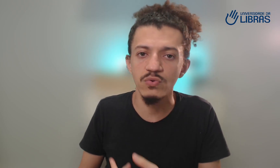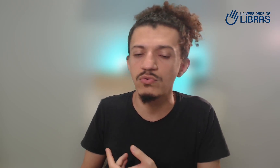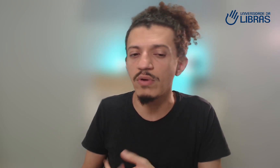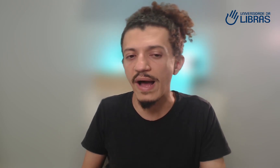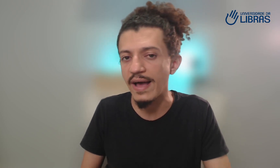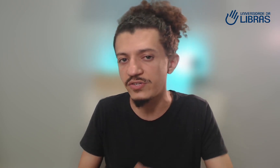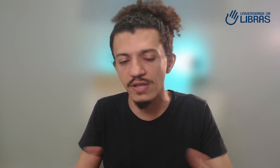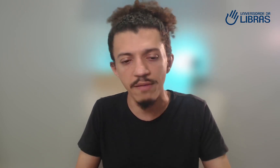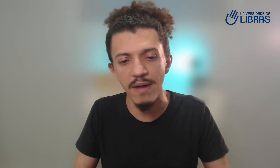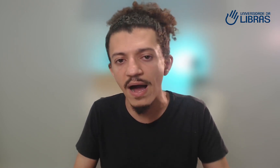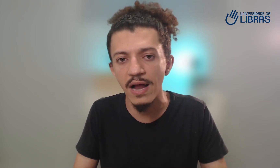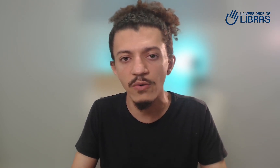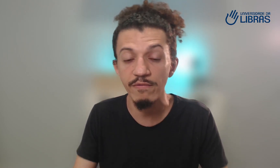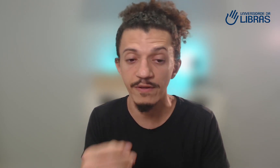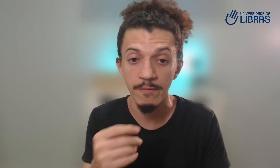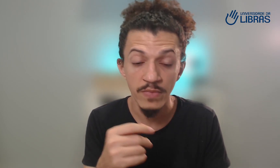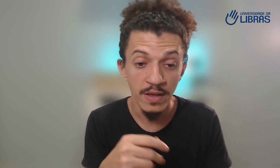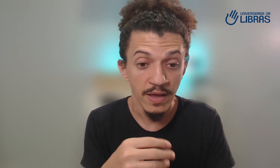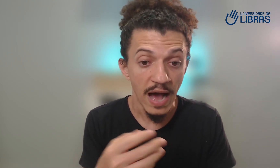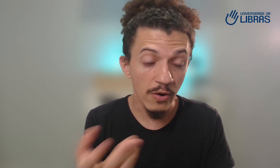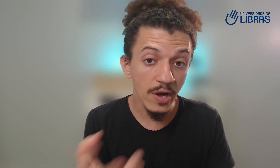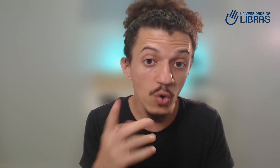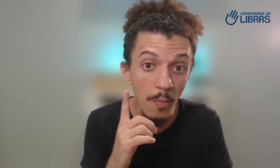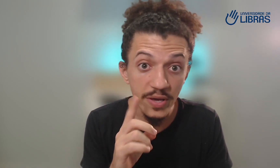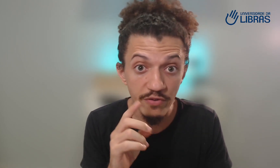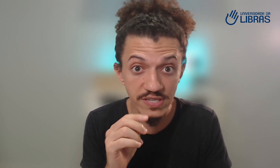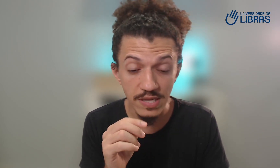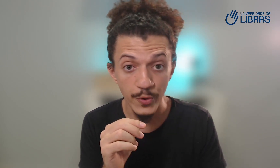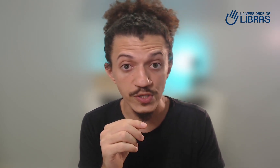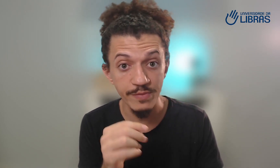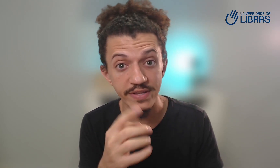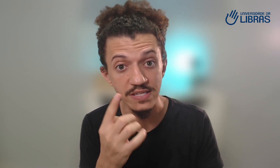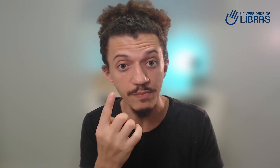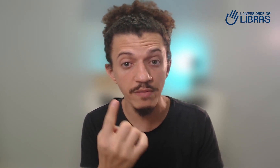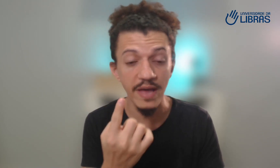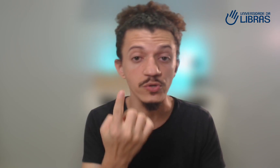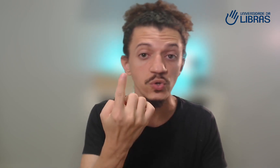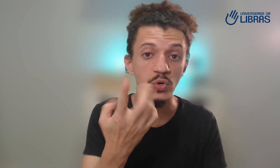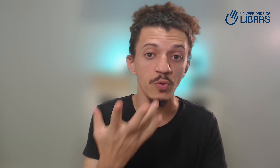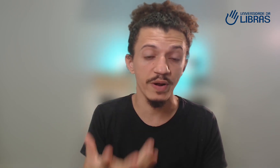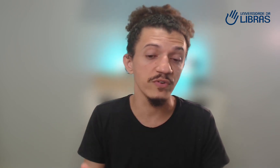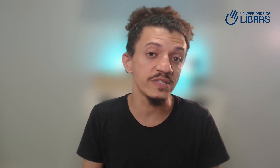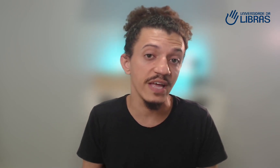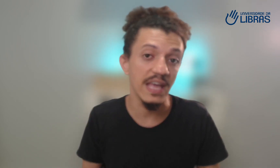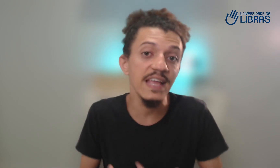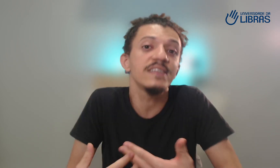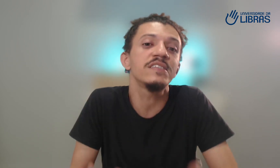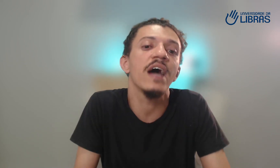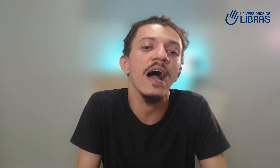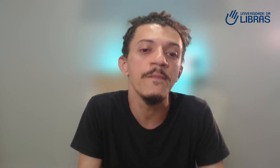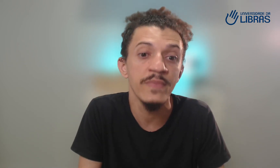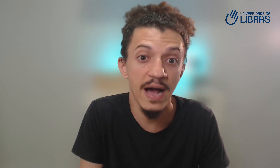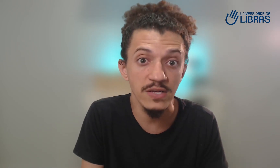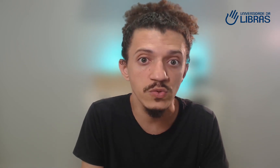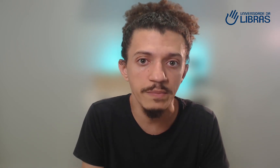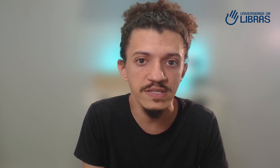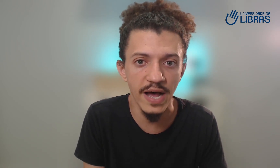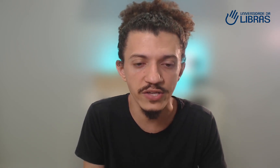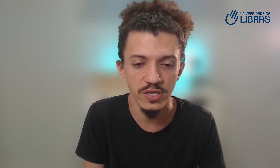culturais de trabalho, enfim. Agora, como que você se aproxima desse primeiro surdo para você iniciar a sua amizade?